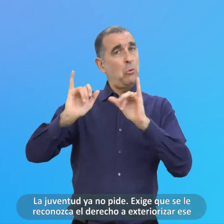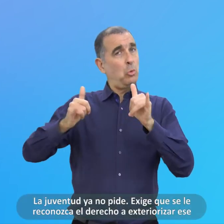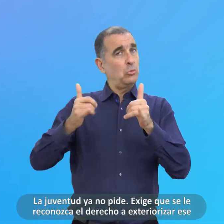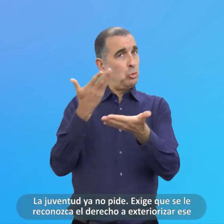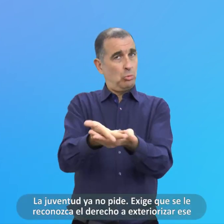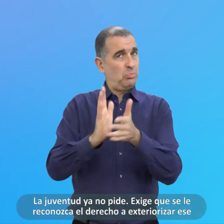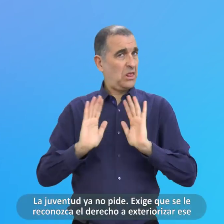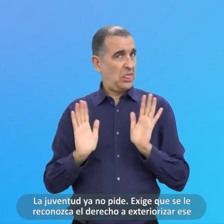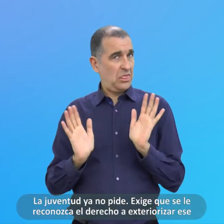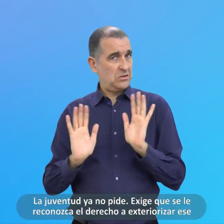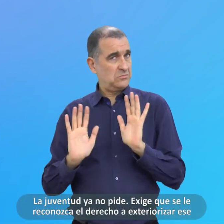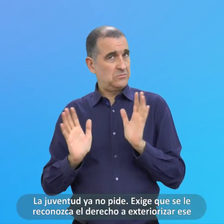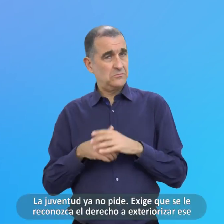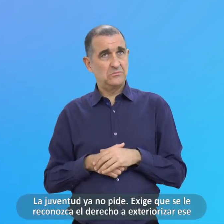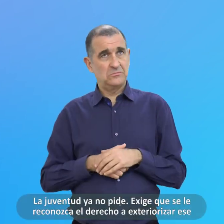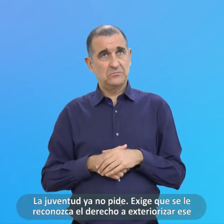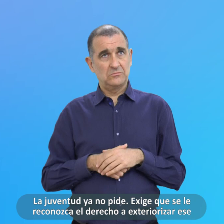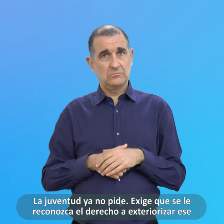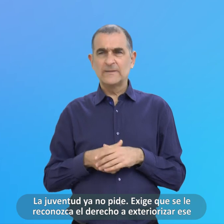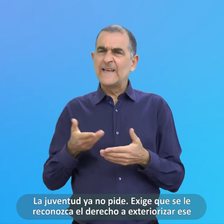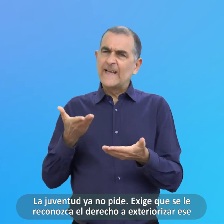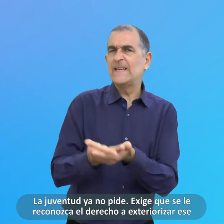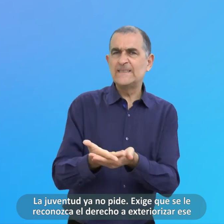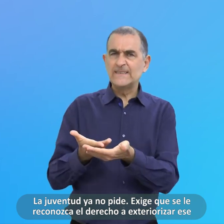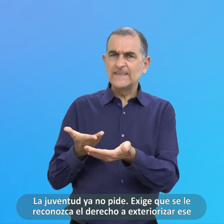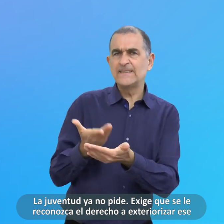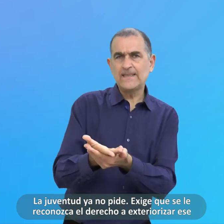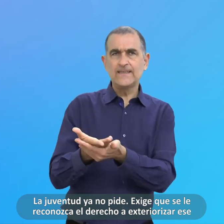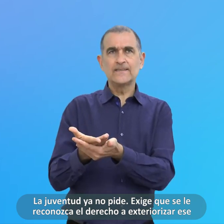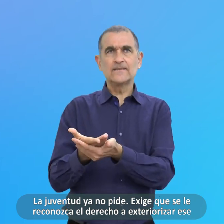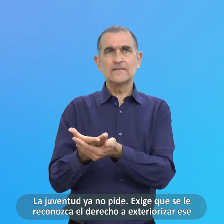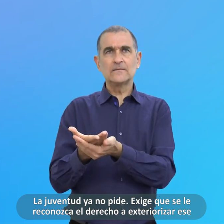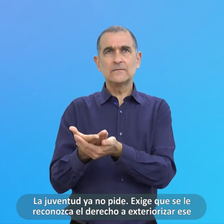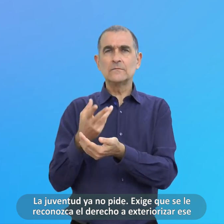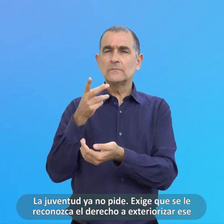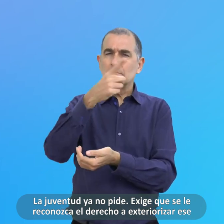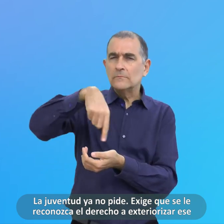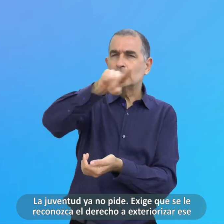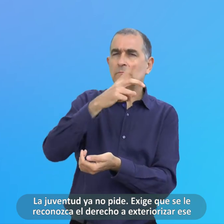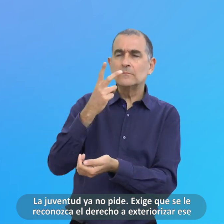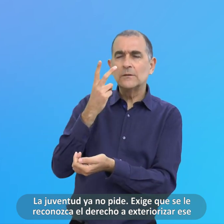La Juventud Ya No Pide Exige Que Se Le